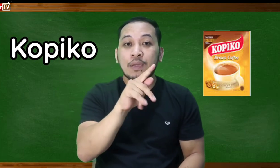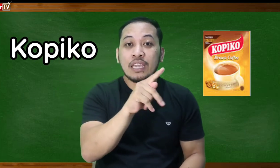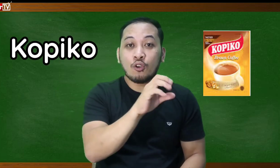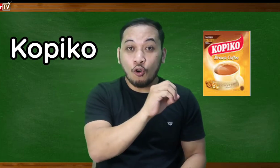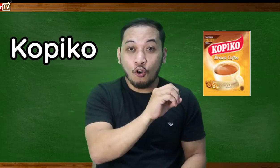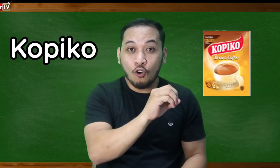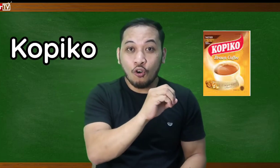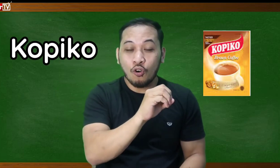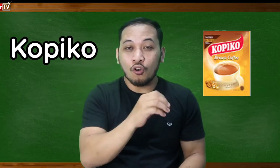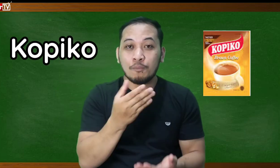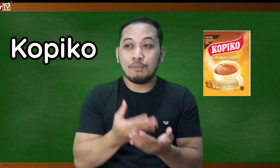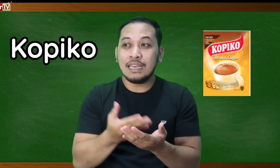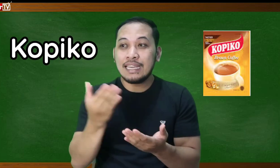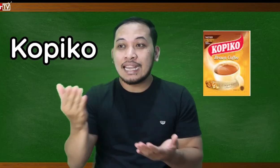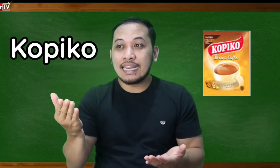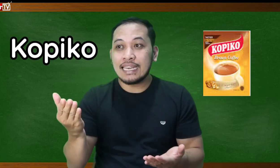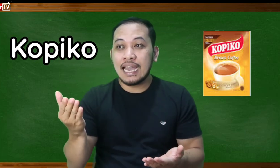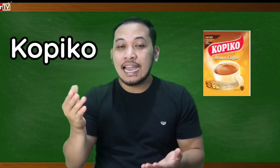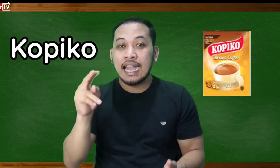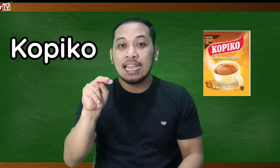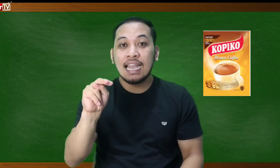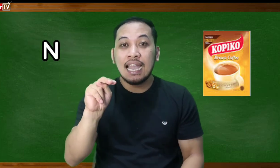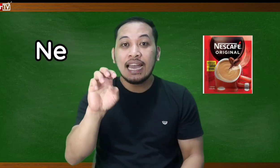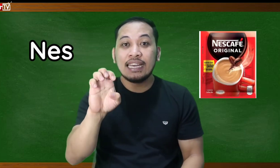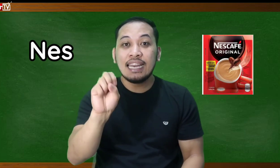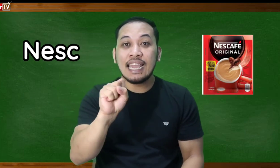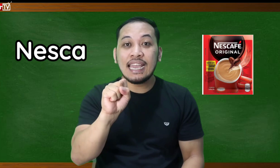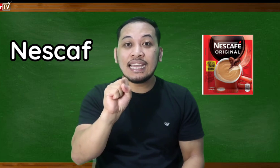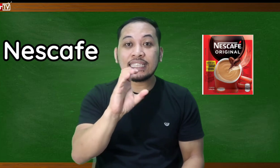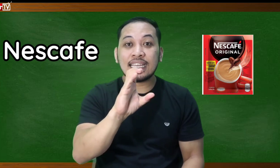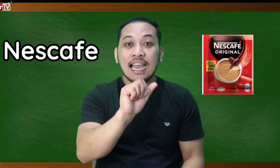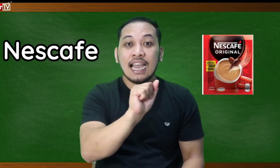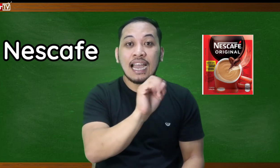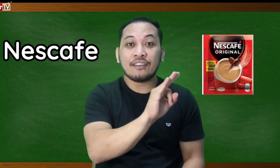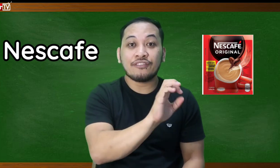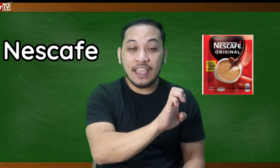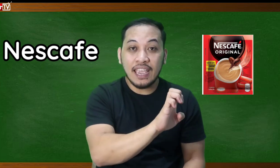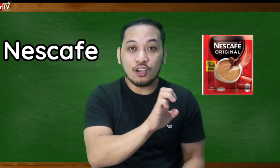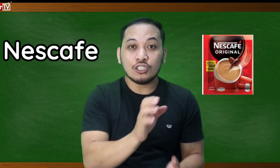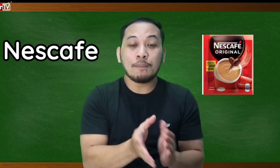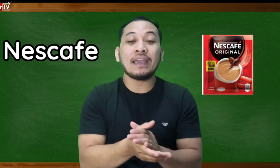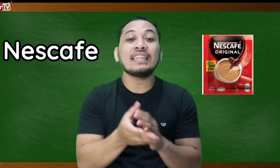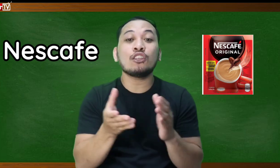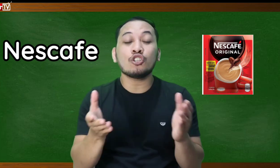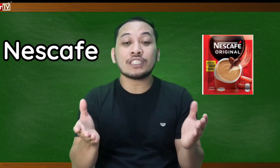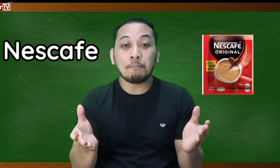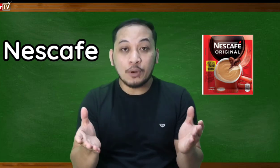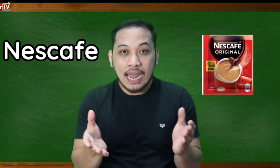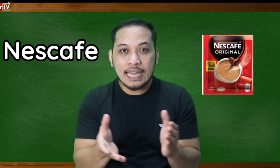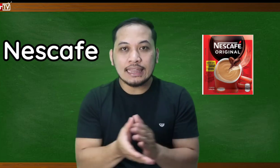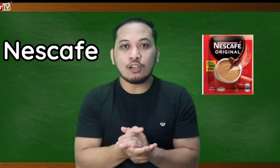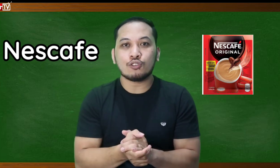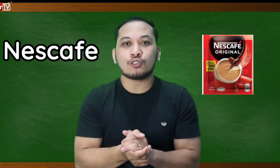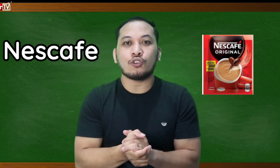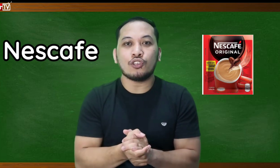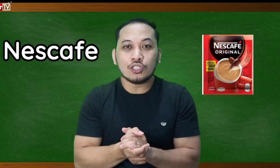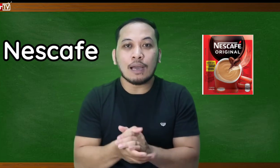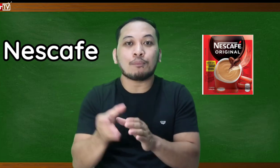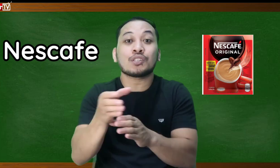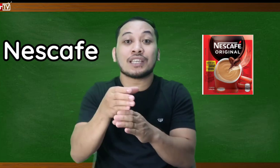kopiko o bili ka ng Nest cafe o depende doon sa brand na gusto nyo tapos